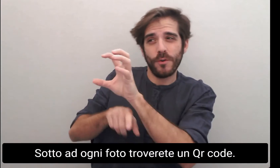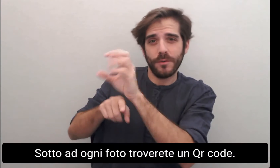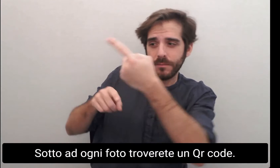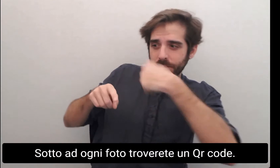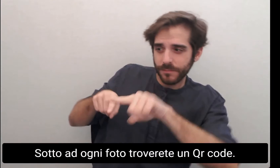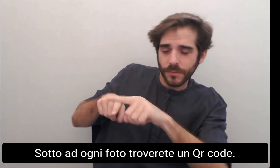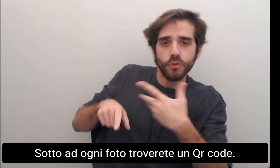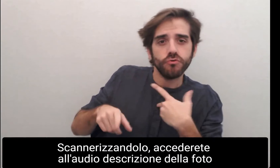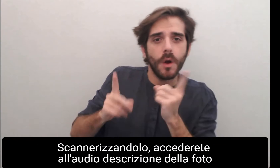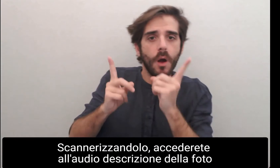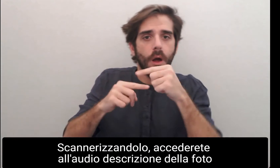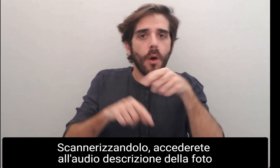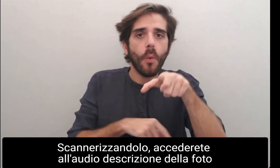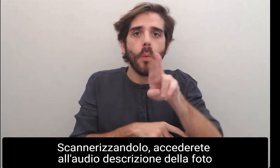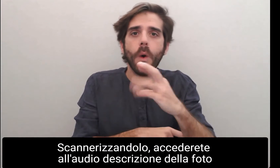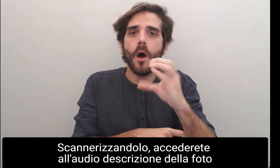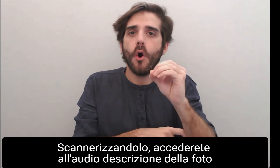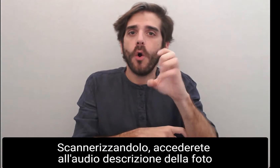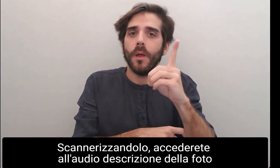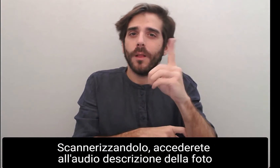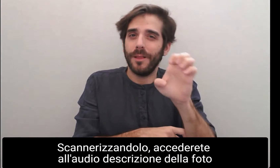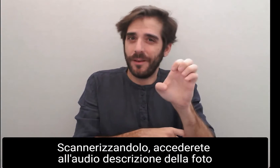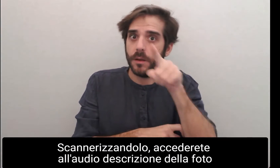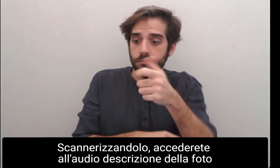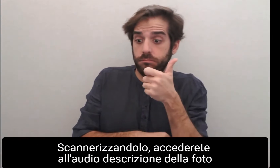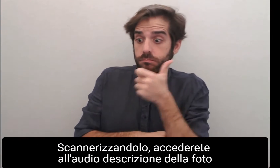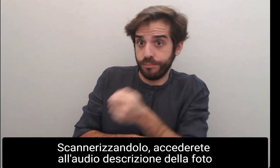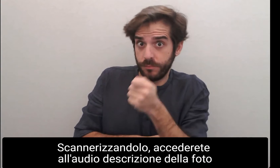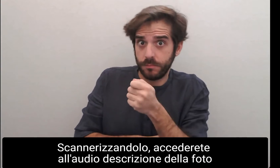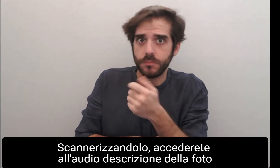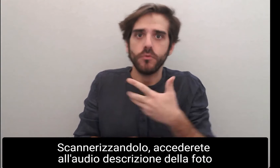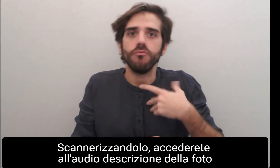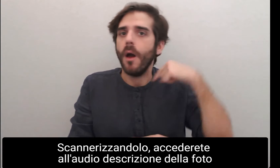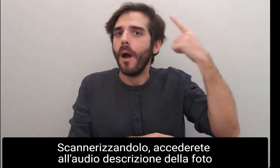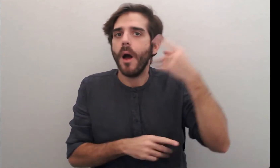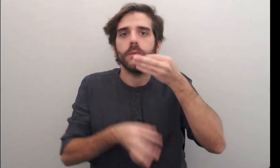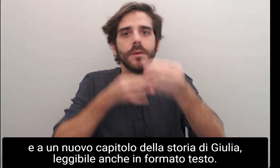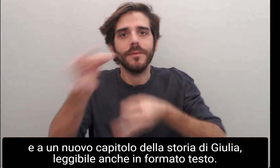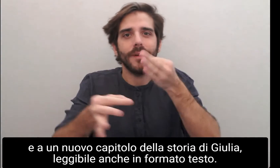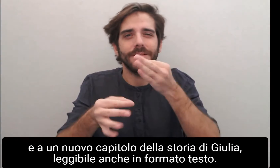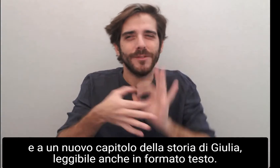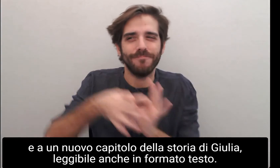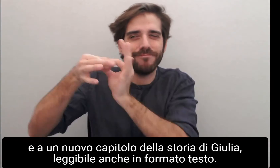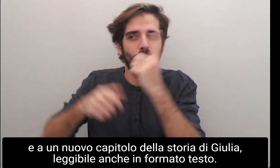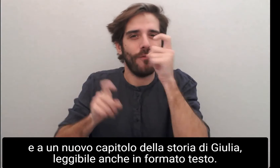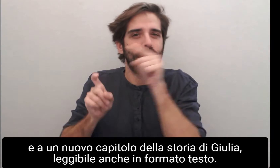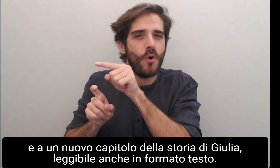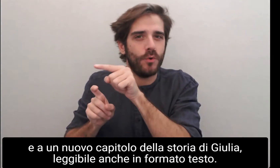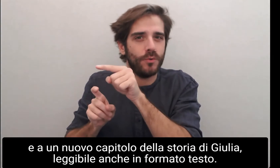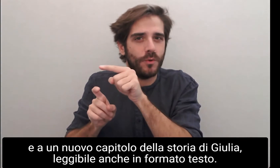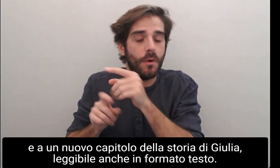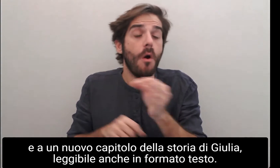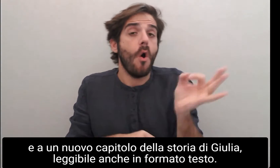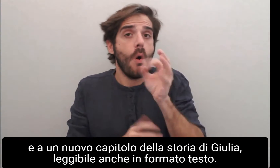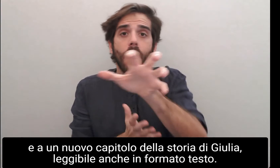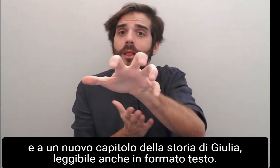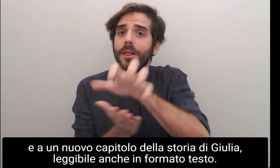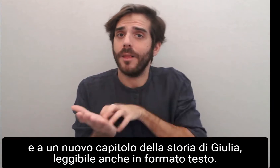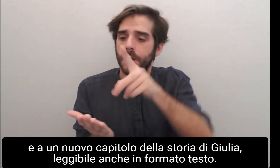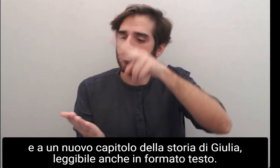QR code. Scannerizzandolo accederete all'audiodescrizione della foto e a un nuovo capitolo della storia di Giulia, leggibile